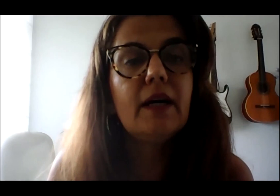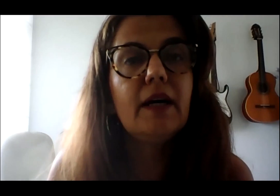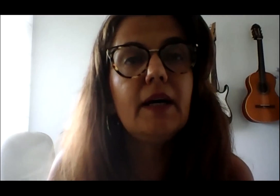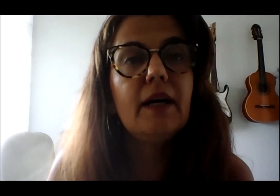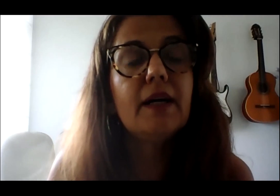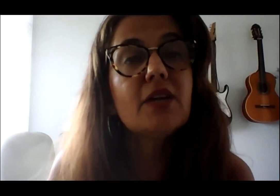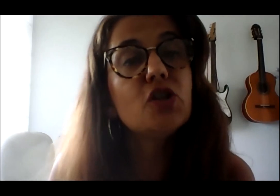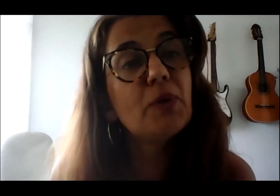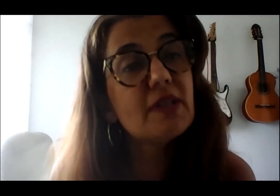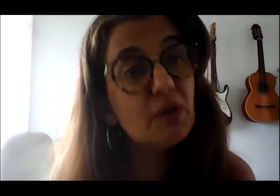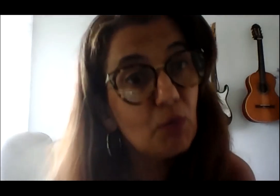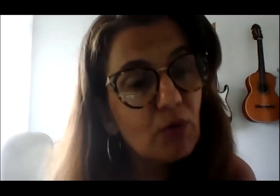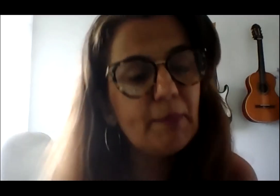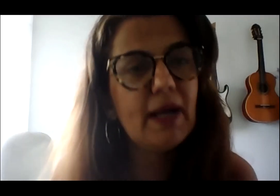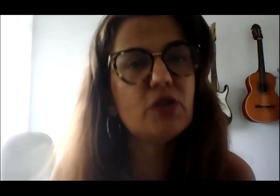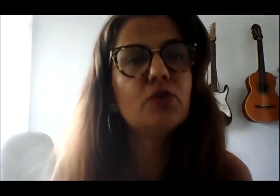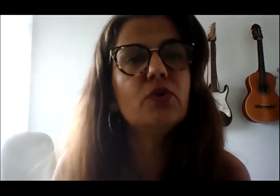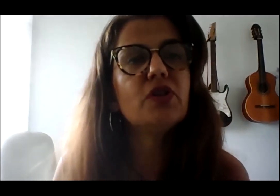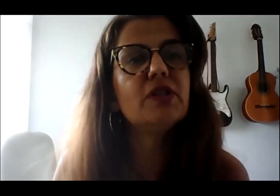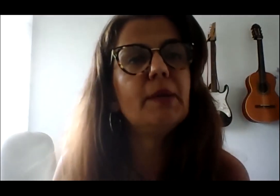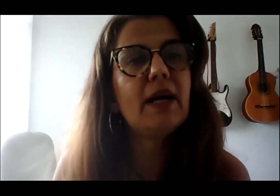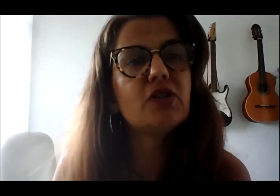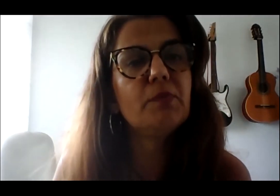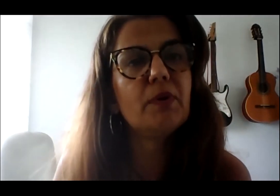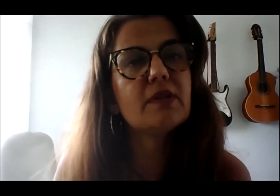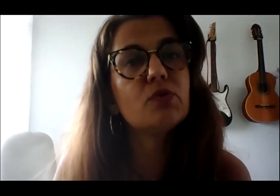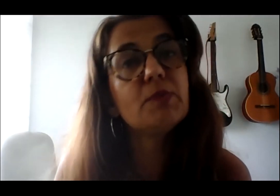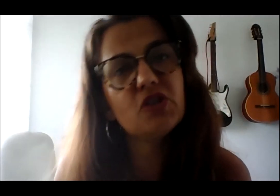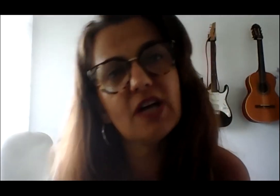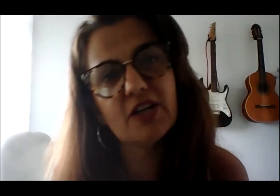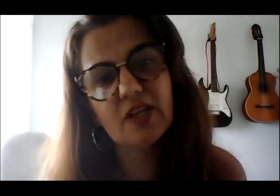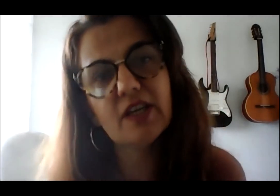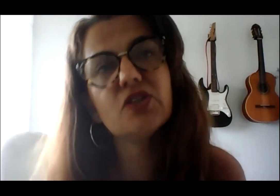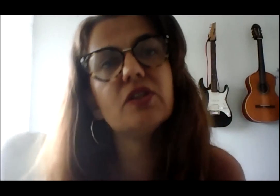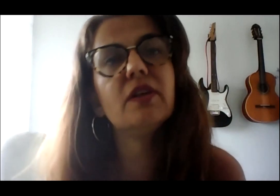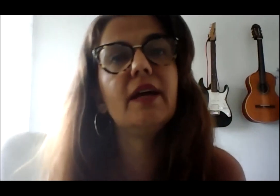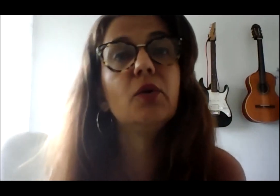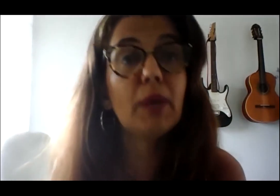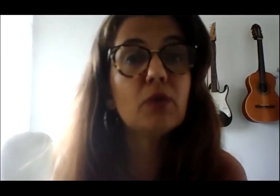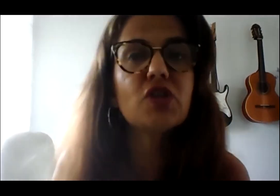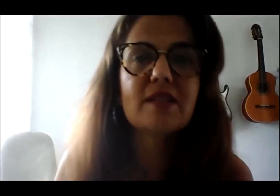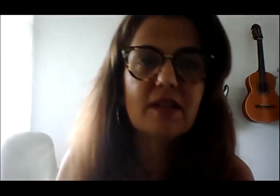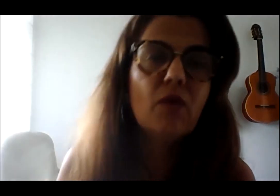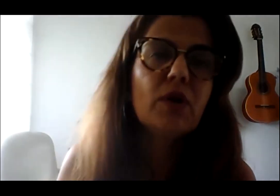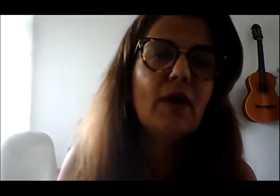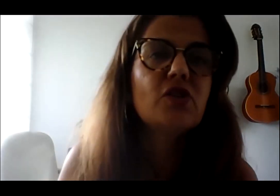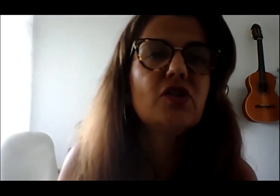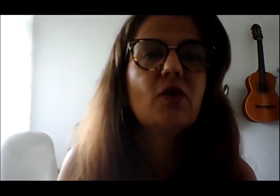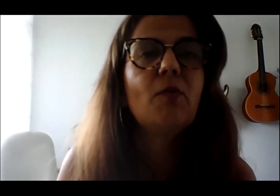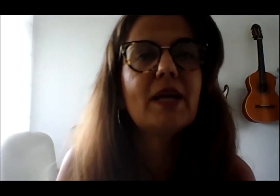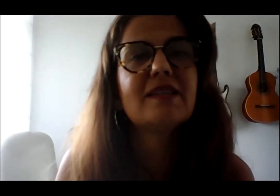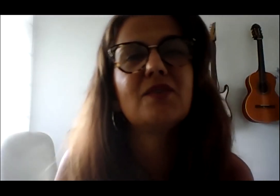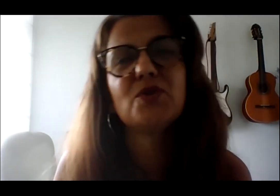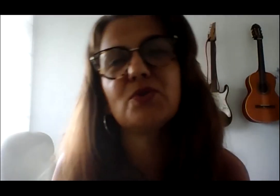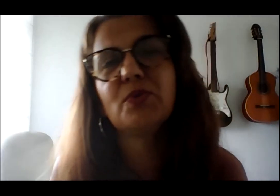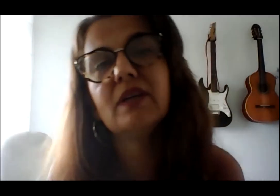que a gente possa ter um bom debate hoje, debate que possa subsidiar a gente num plano de ação, que eu acho que